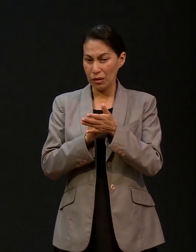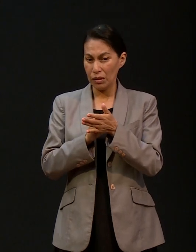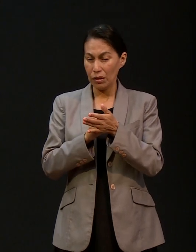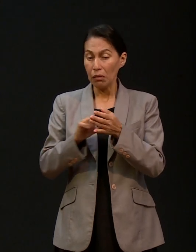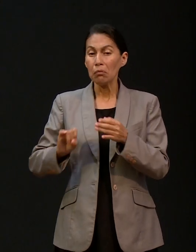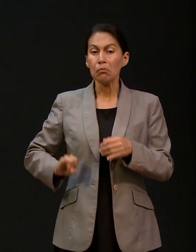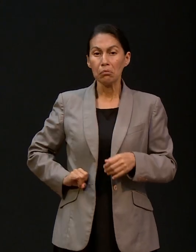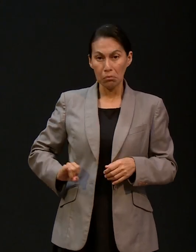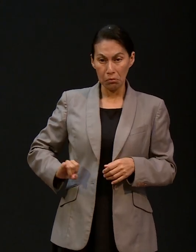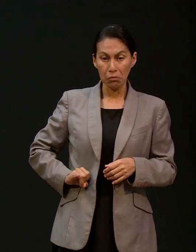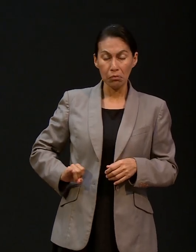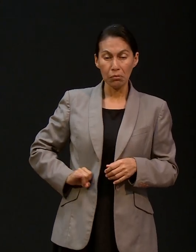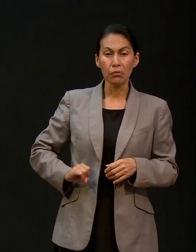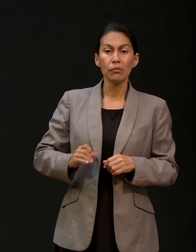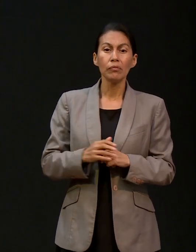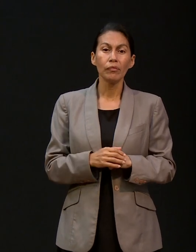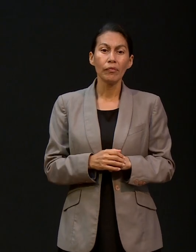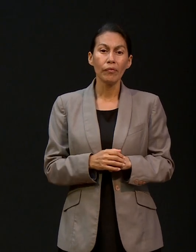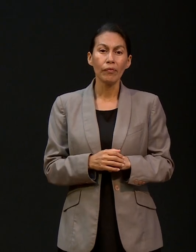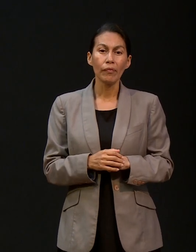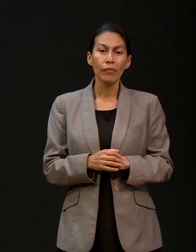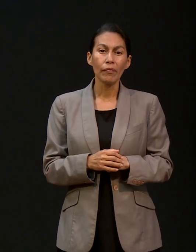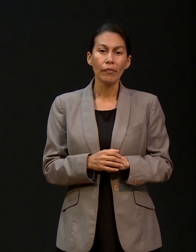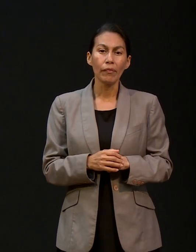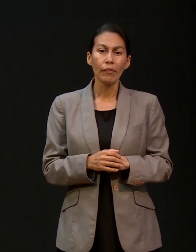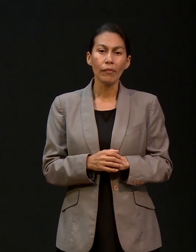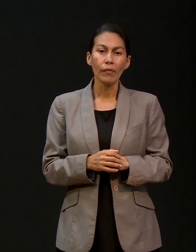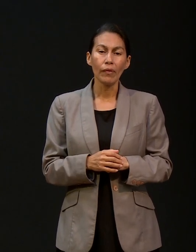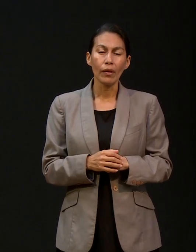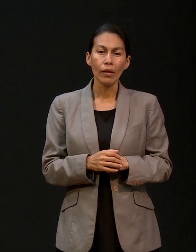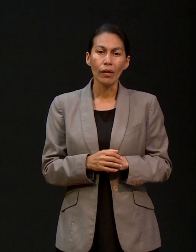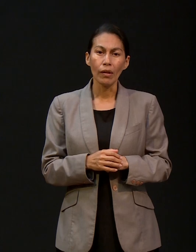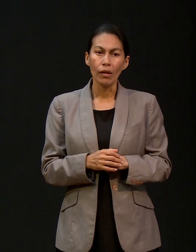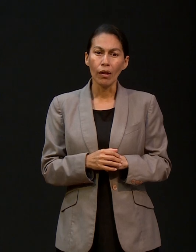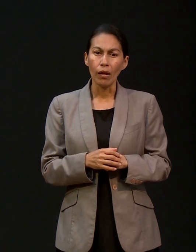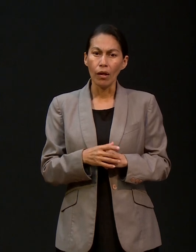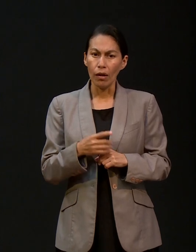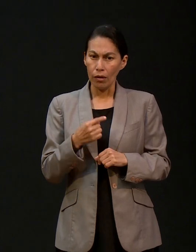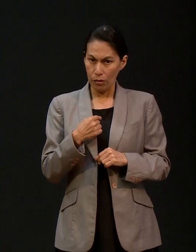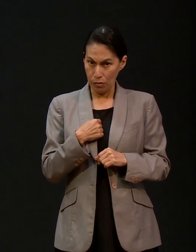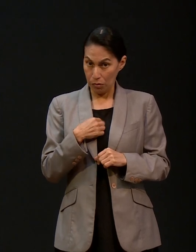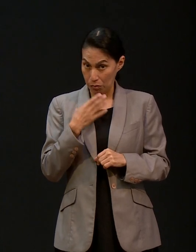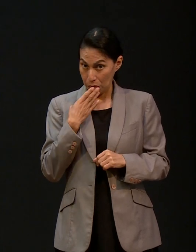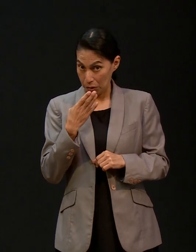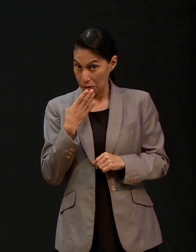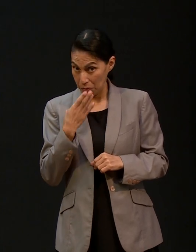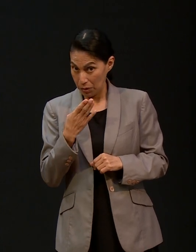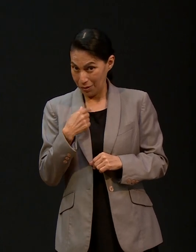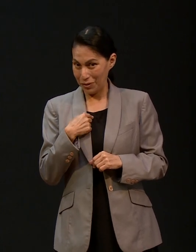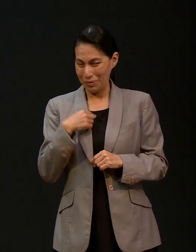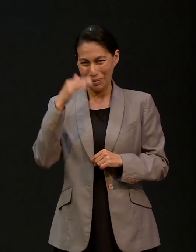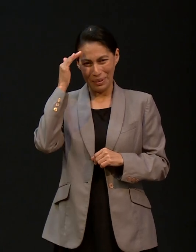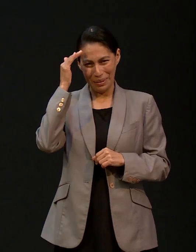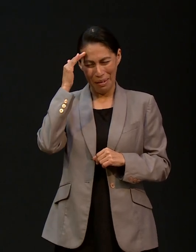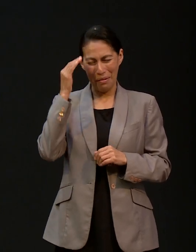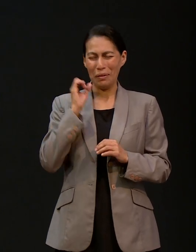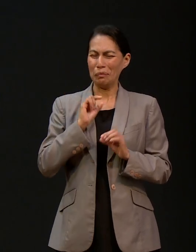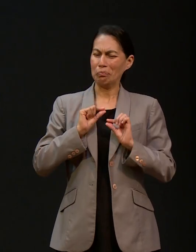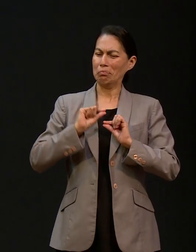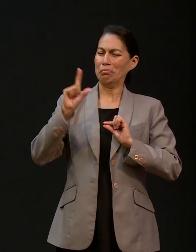también interesante en la vida, nuestra vida. Porque no me empezó a ir tan bien como yo creía que me